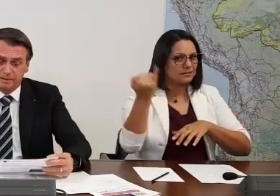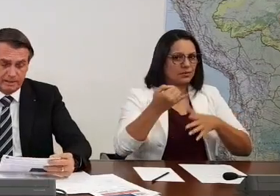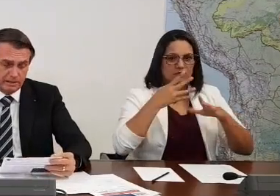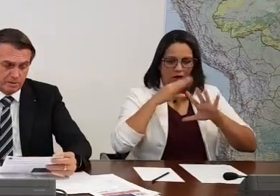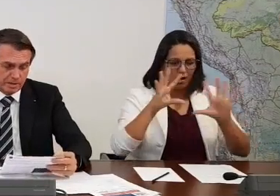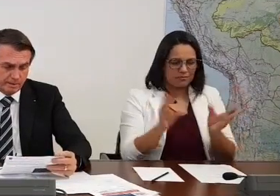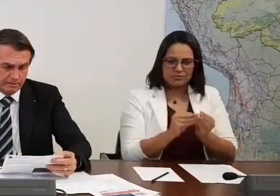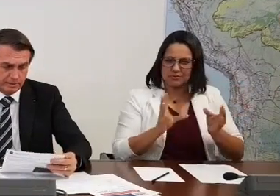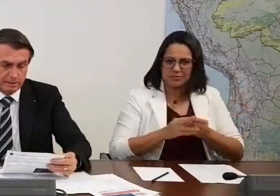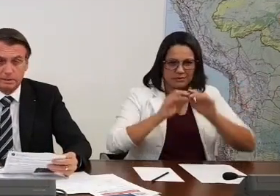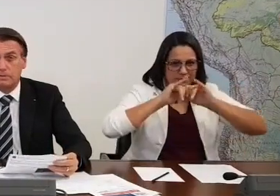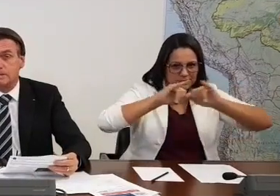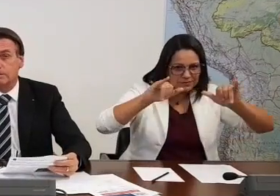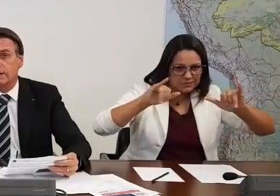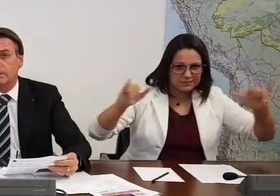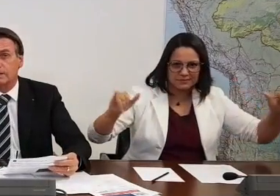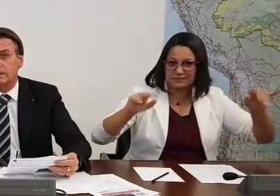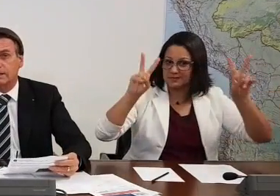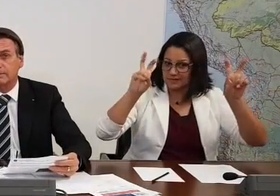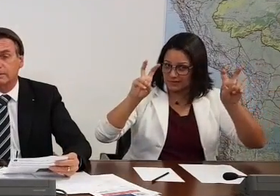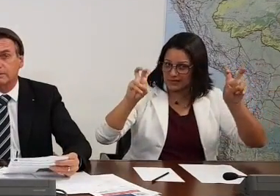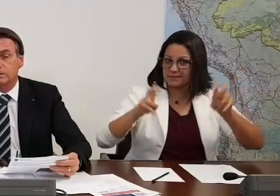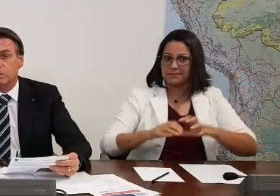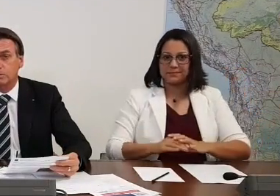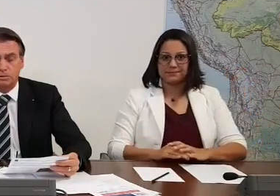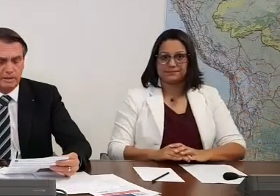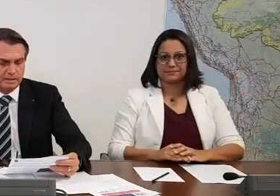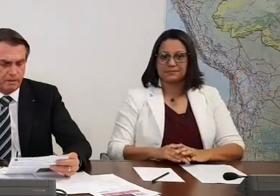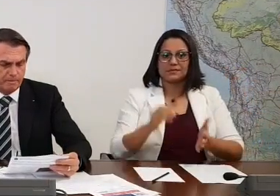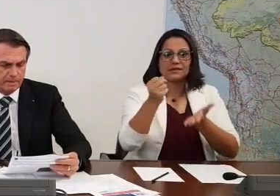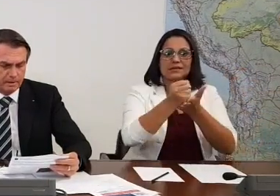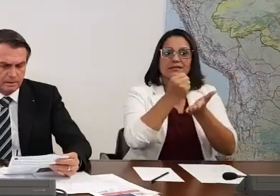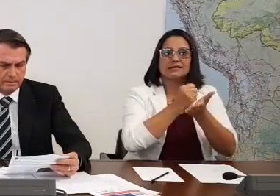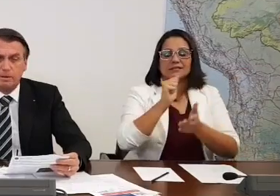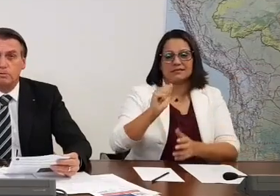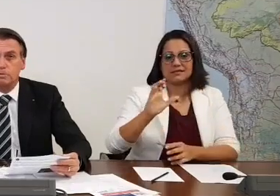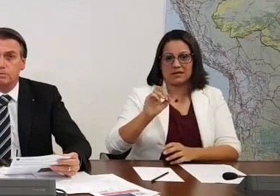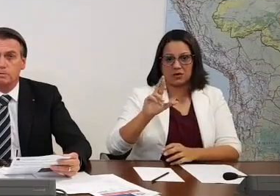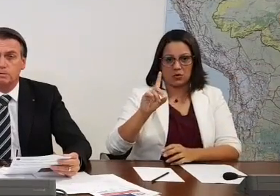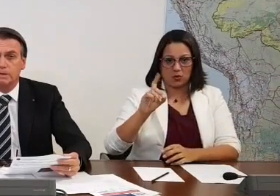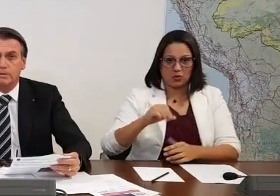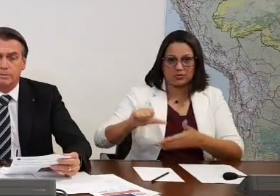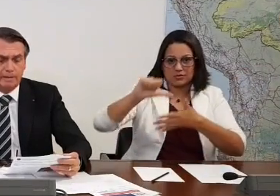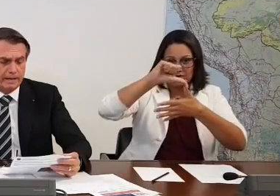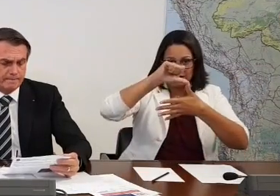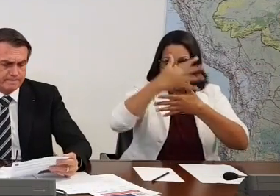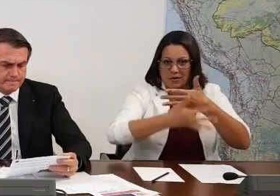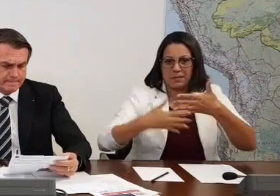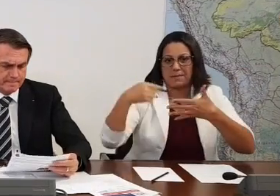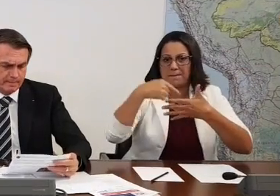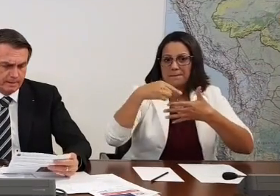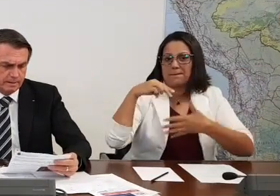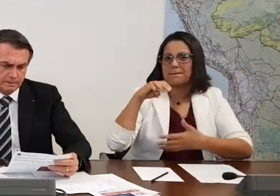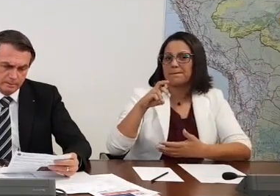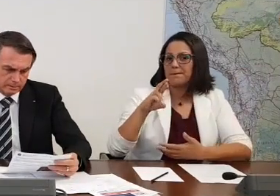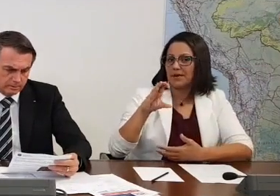bastante breve, que tá aí de conhecimento de vocês. A questão da nossa acordo comercial, Mercosul-União Europeia.